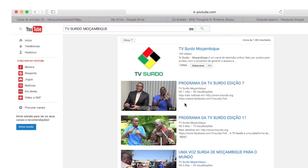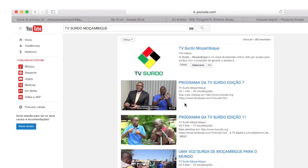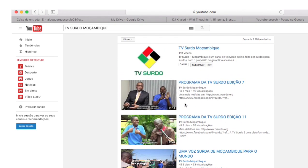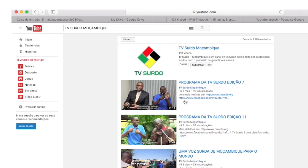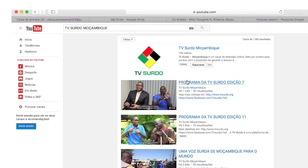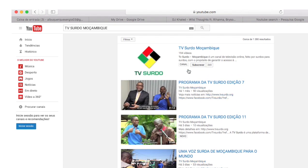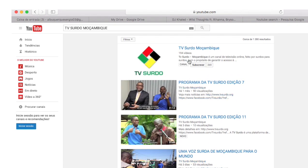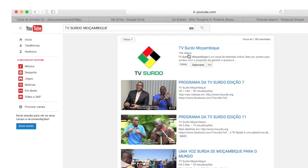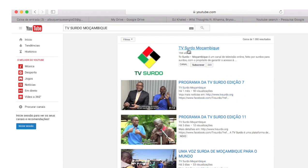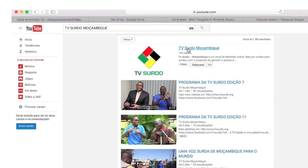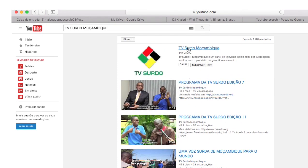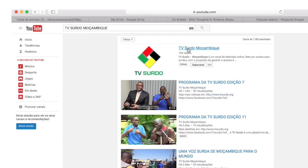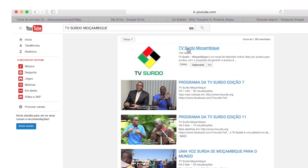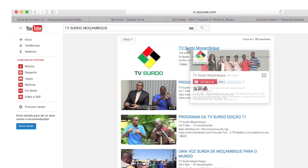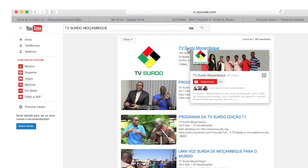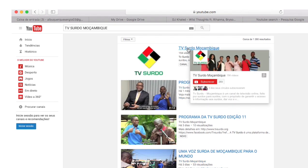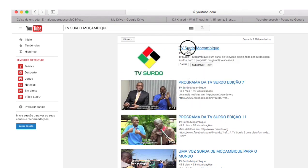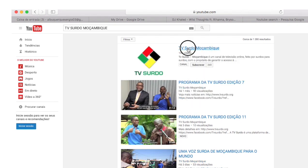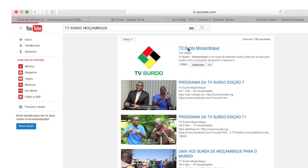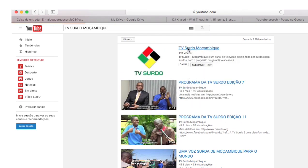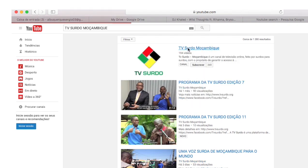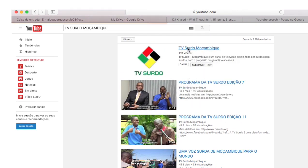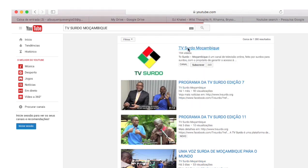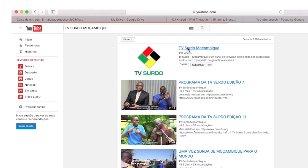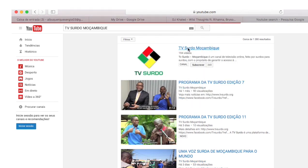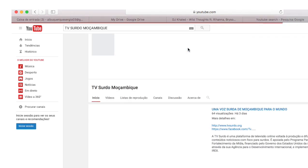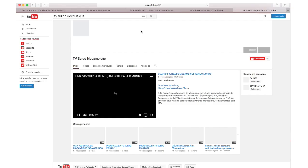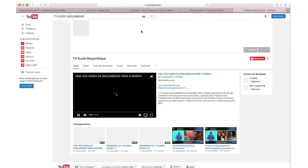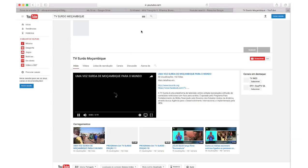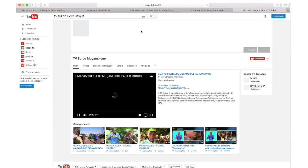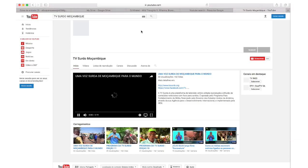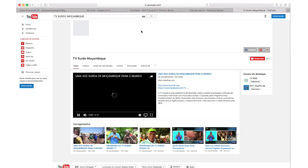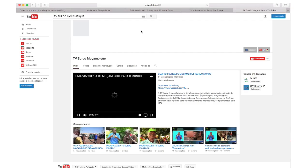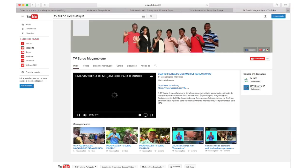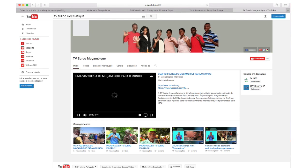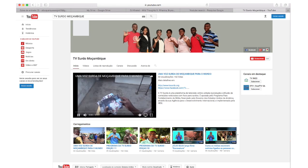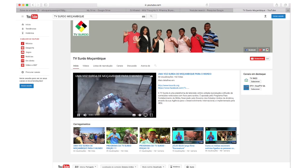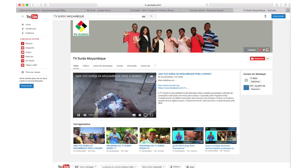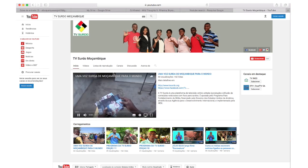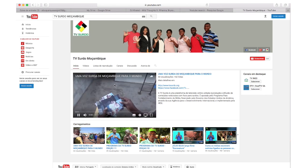Podendo assistir também aos programas da TV Surdo que são exibidos pela STV.